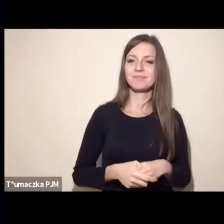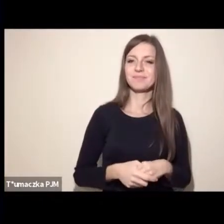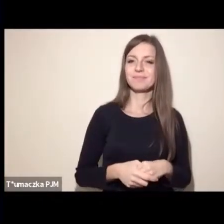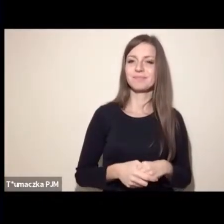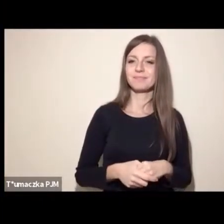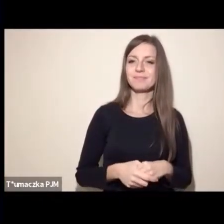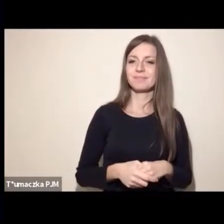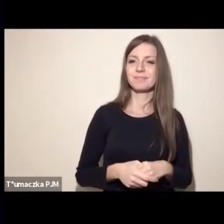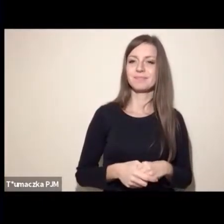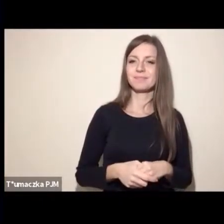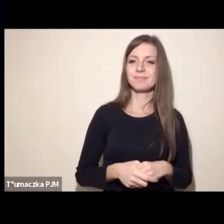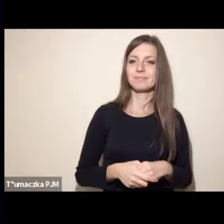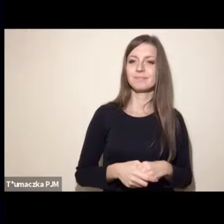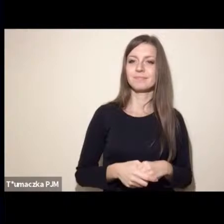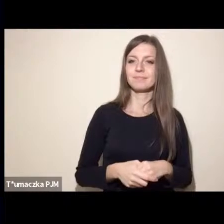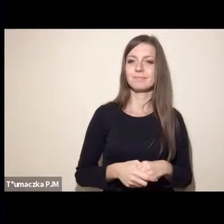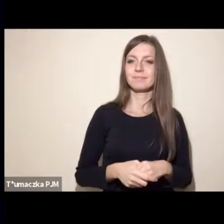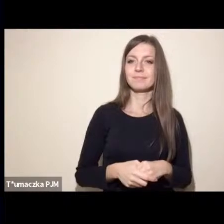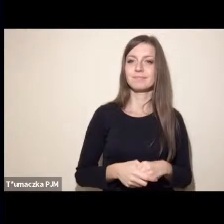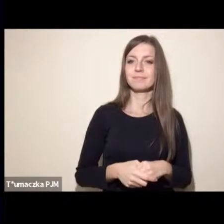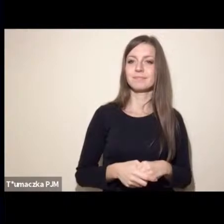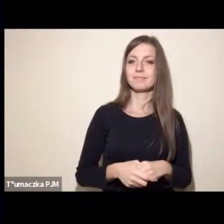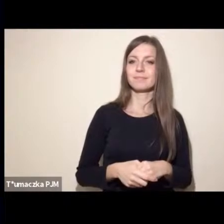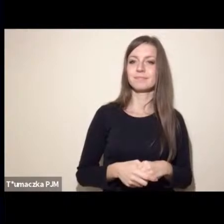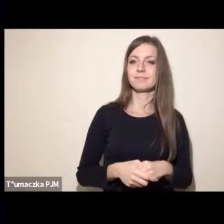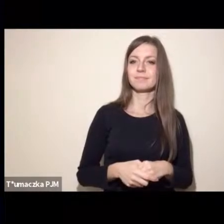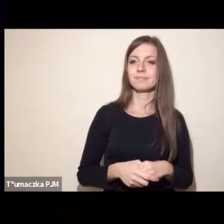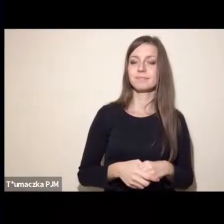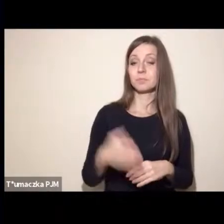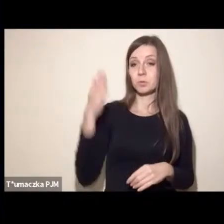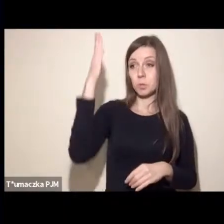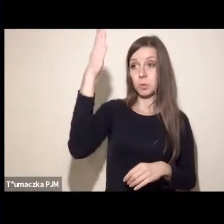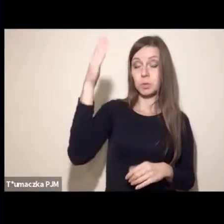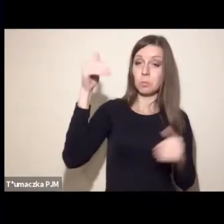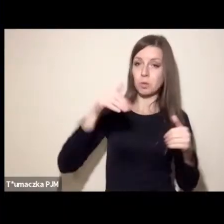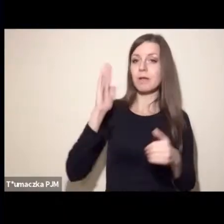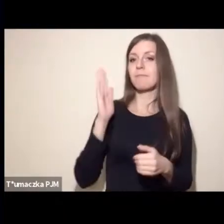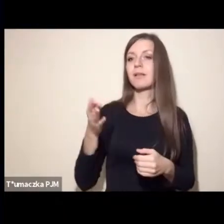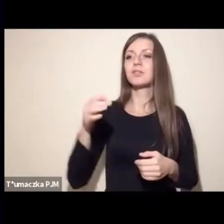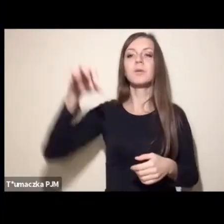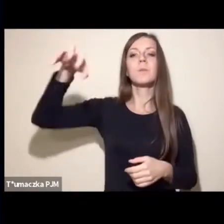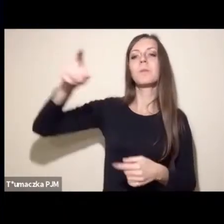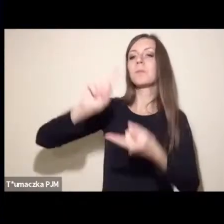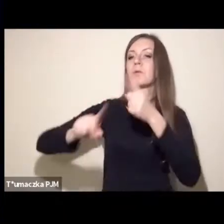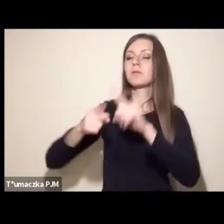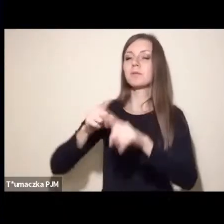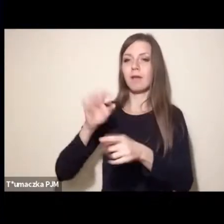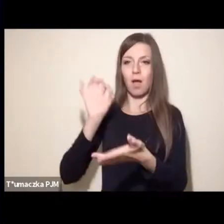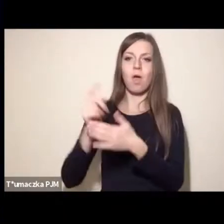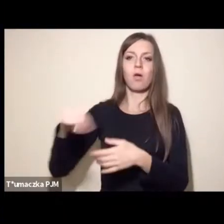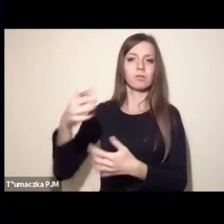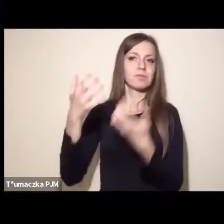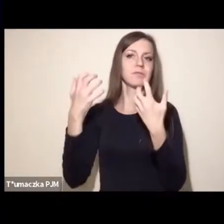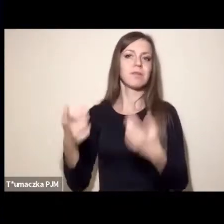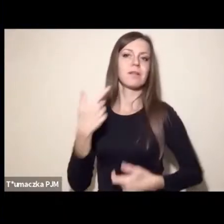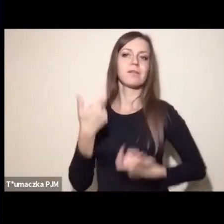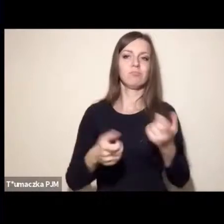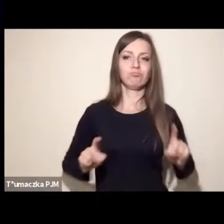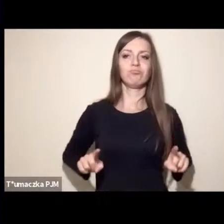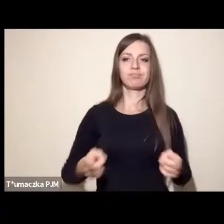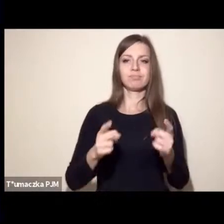przyszłości jakiejś tam, przyszłości nie pojawi się taka siła polityczna i taka wola polityczna, która tę rewolucję